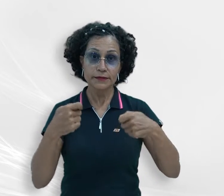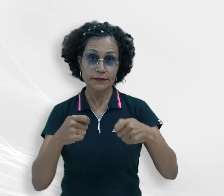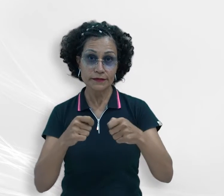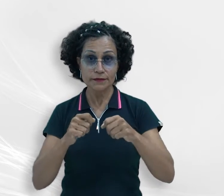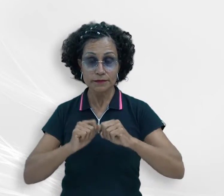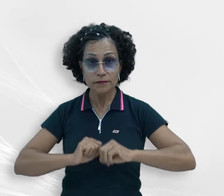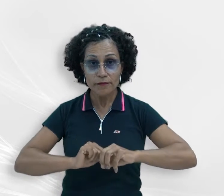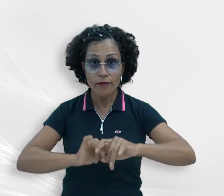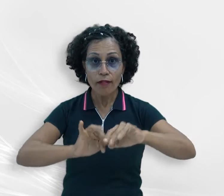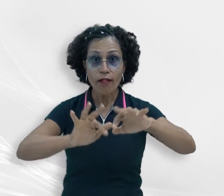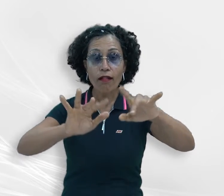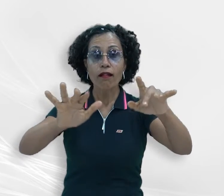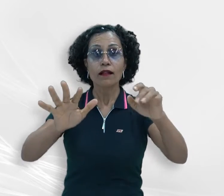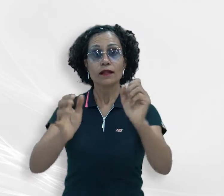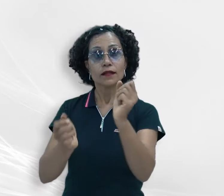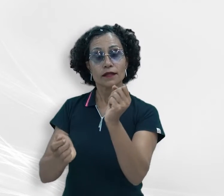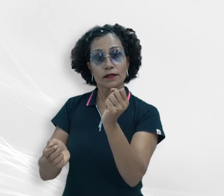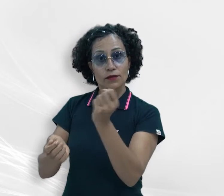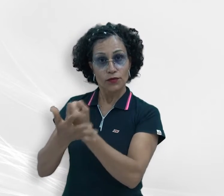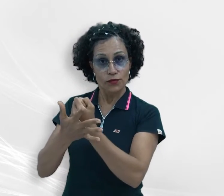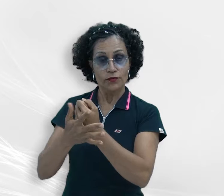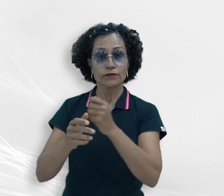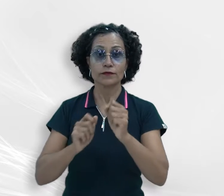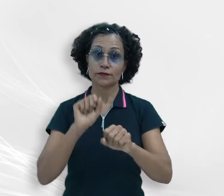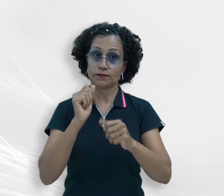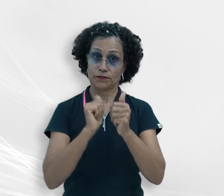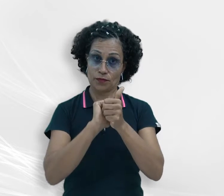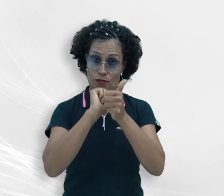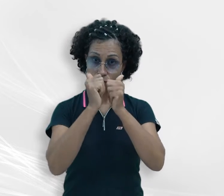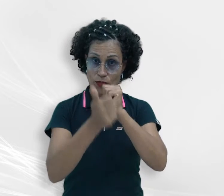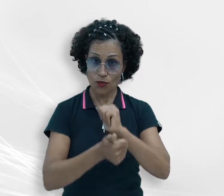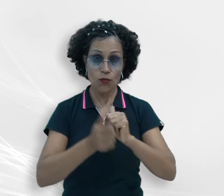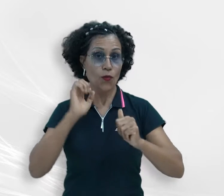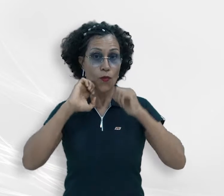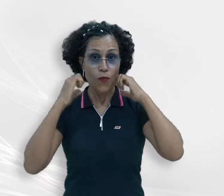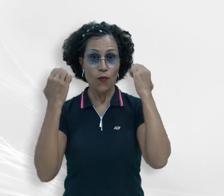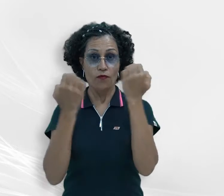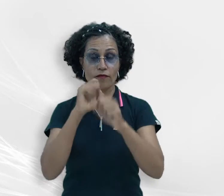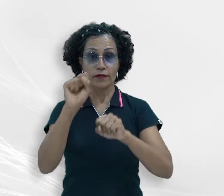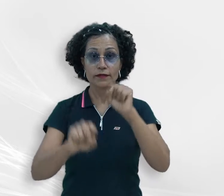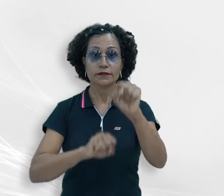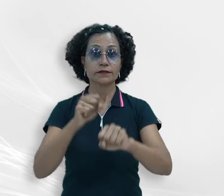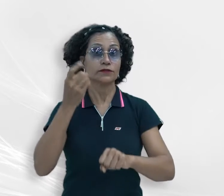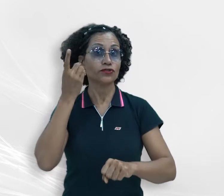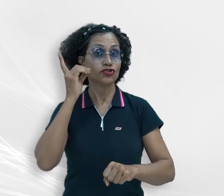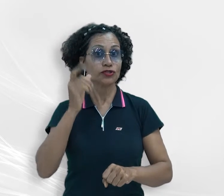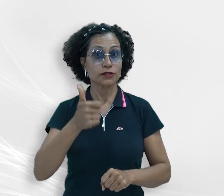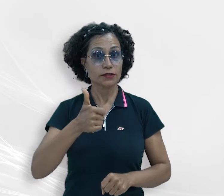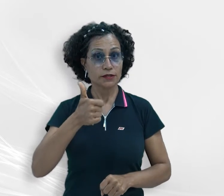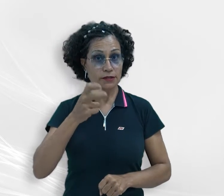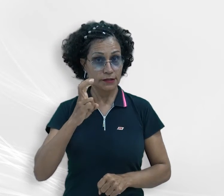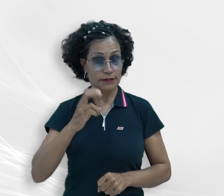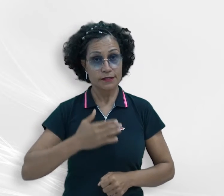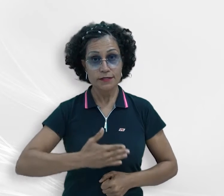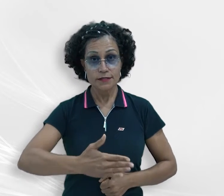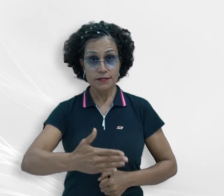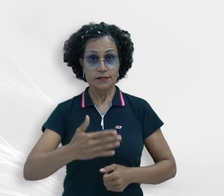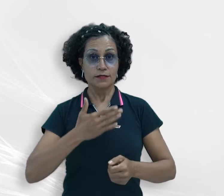o avanço da COVID-19. O evento ciclístico será realizado por uma igreja do município no dia 15 de agosto e deve